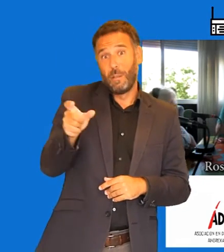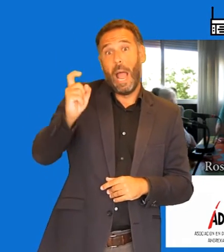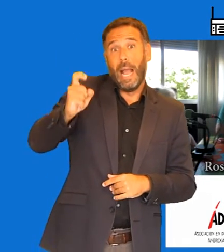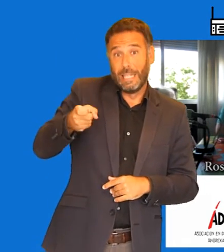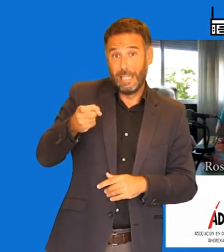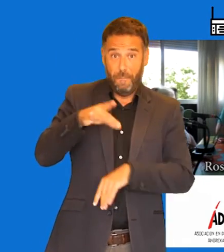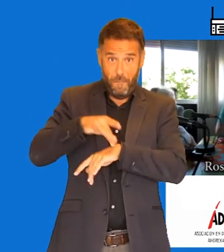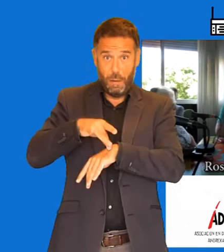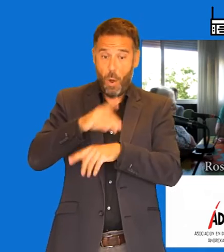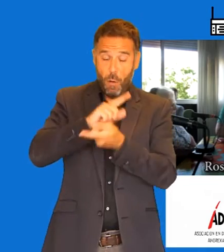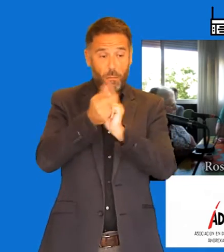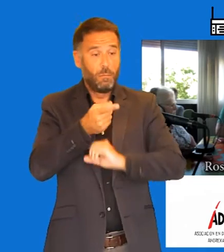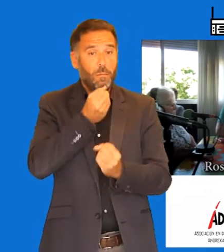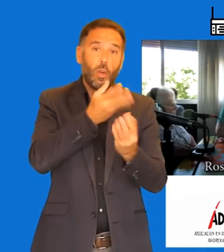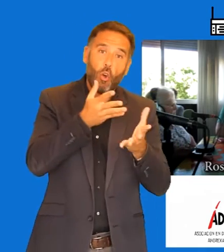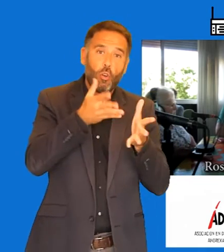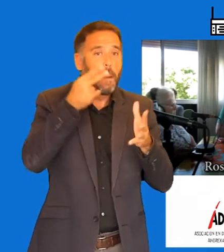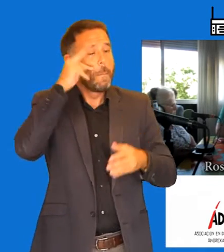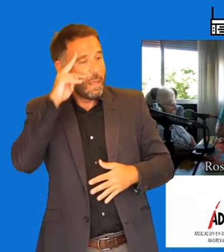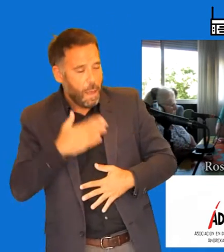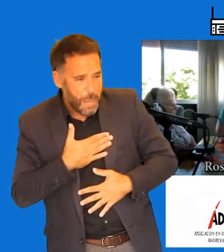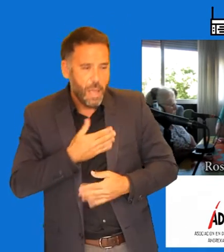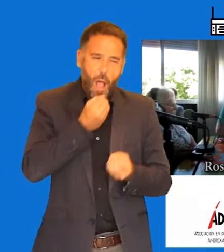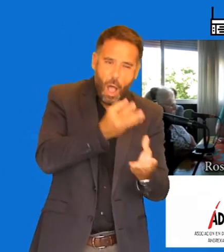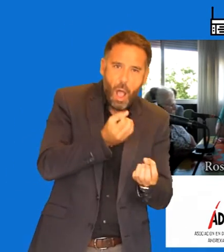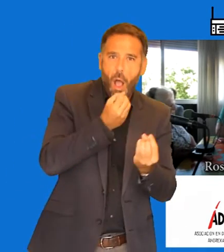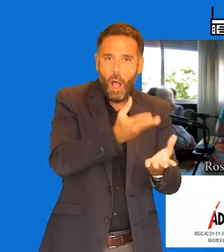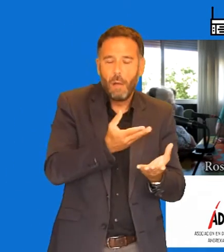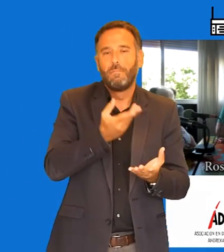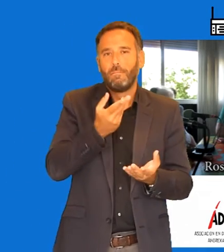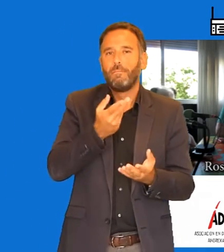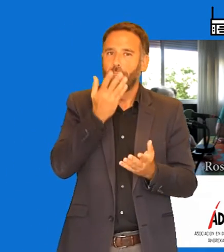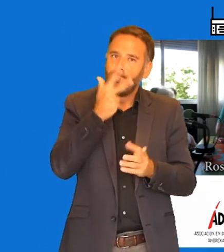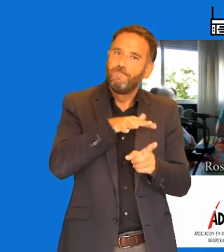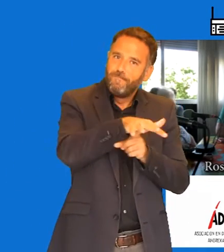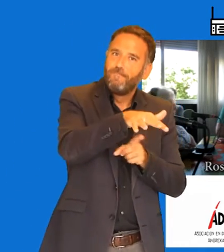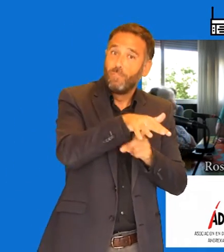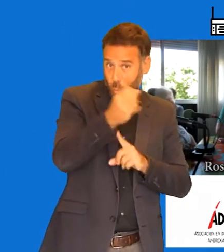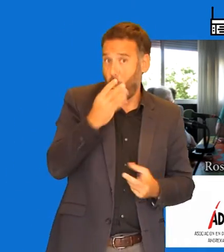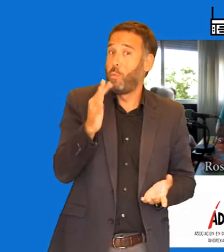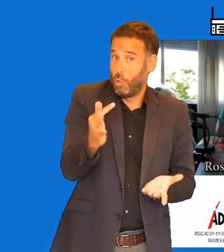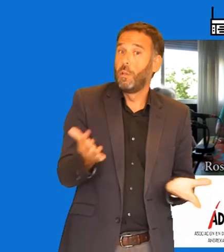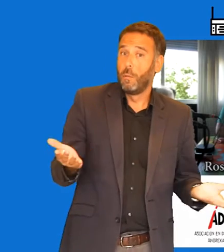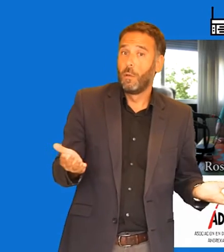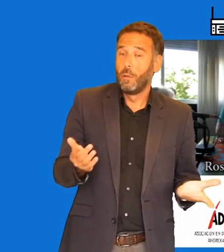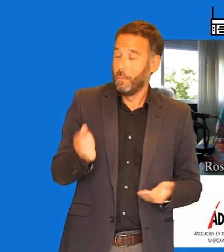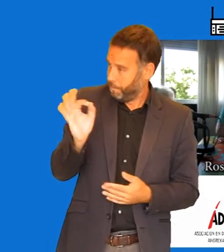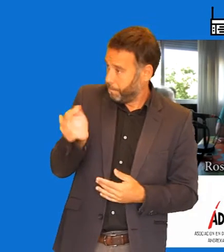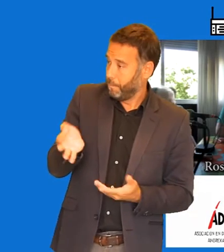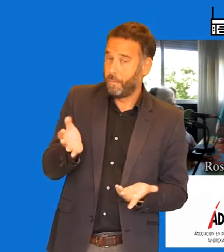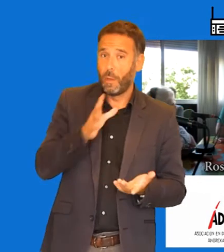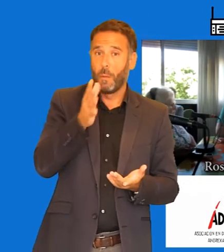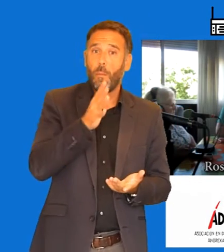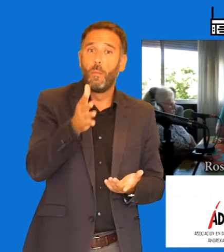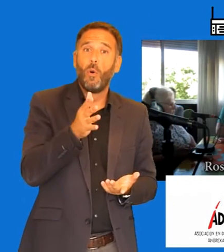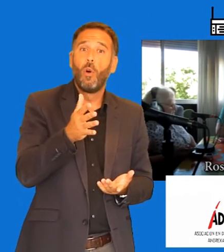personas con la patología, digamos, y lo mande a vosotros. Eso es buena señal también, el boca a boca. Es que la recomendación que tú le puedes dar